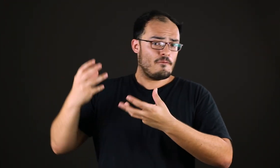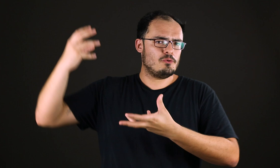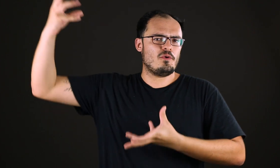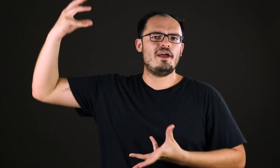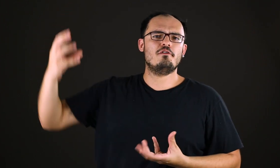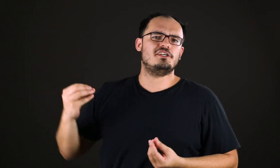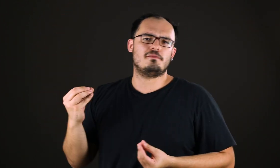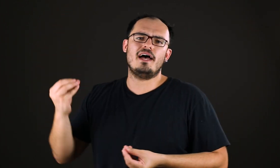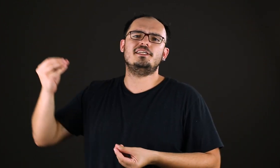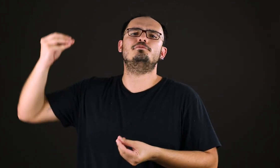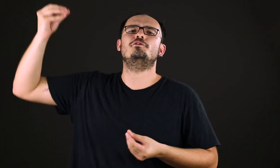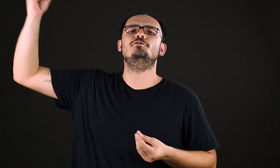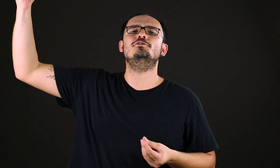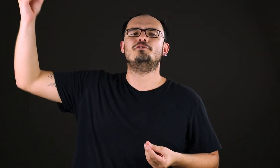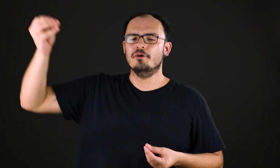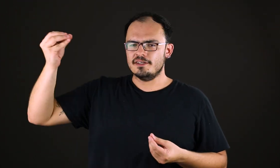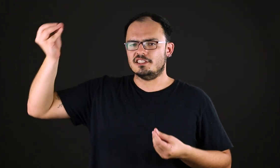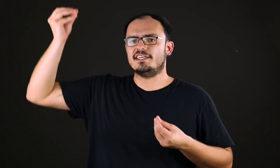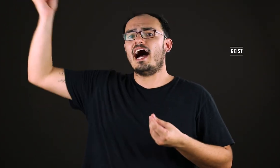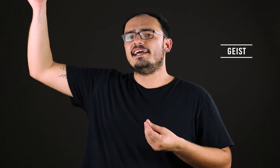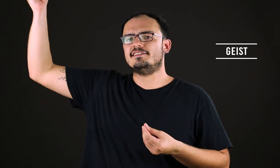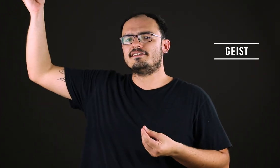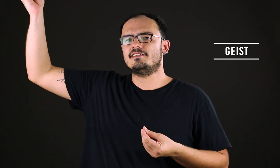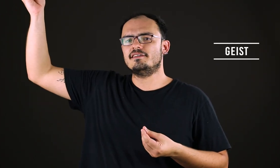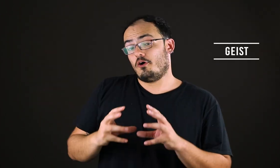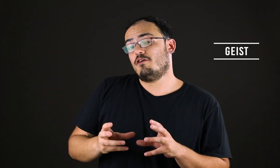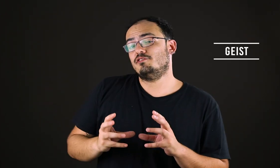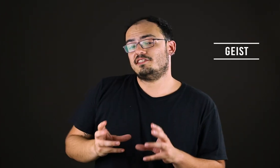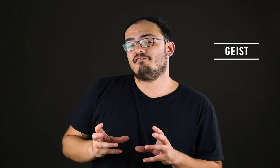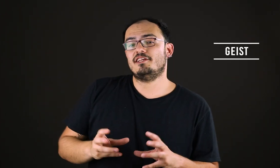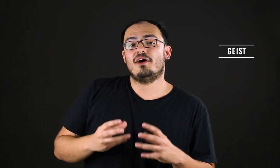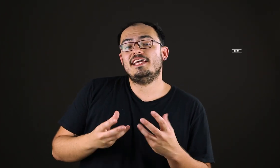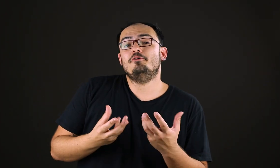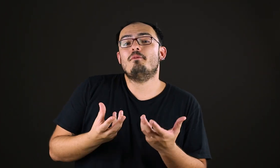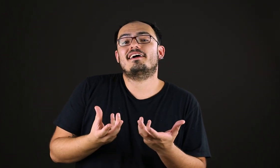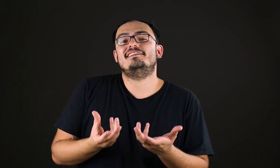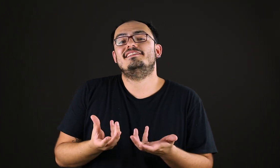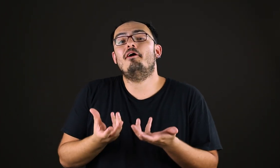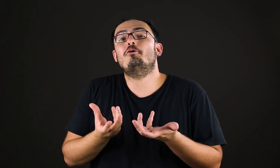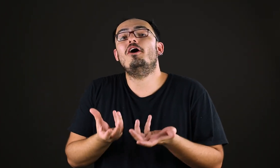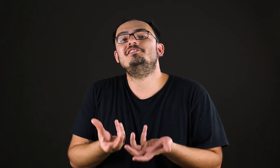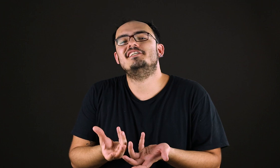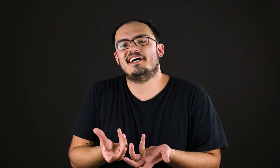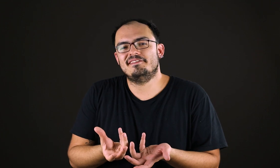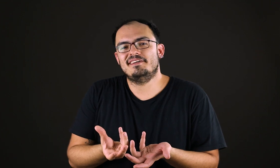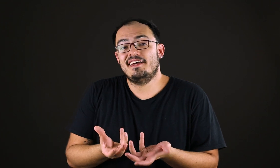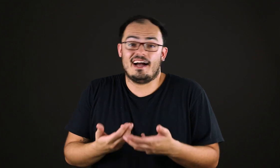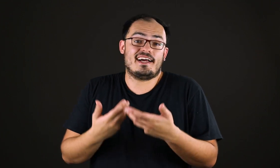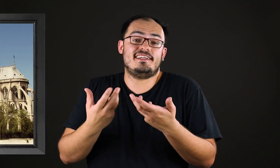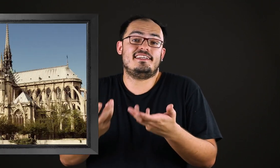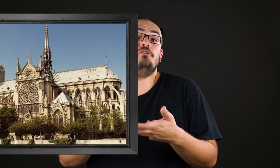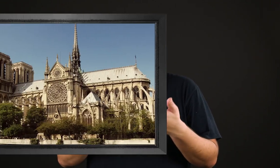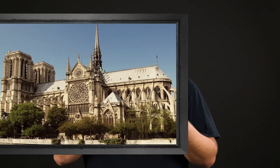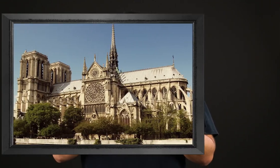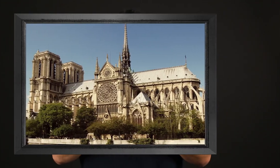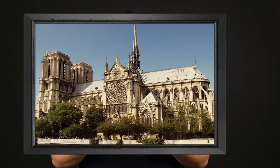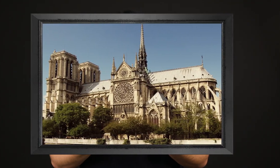do que o Hegel vai chamar de absoluto, de Geist. Agora você está vendo aí uma catedral gótica, a catedral de Notre Dame.